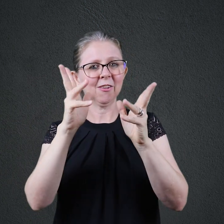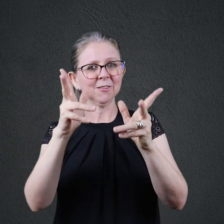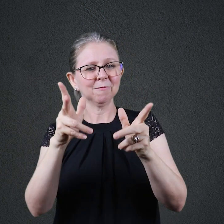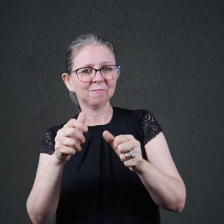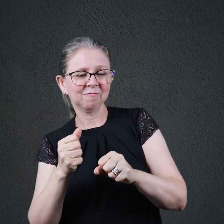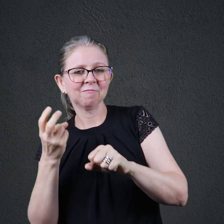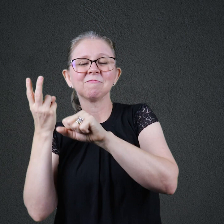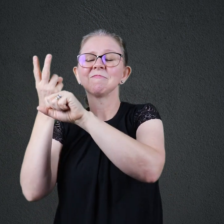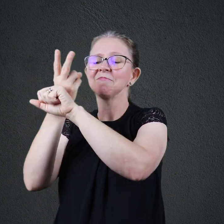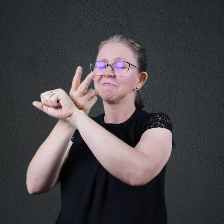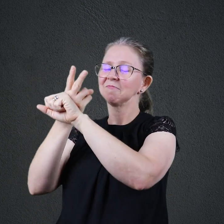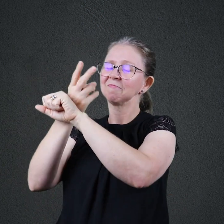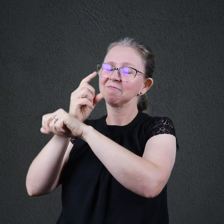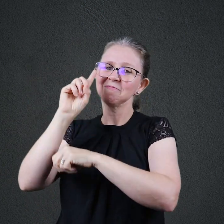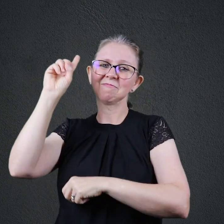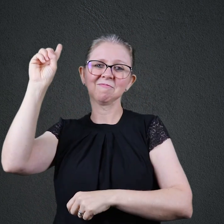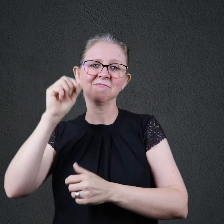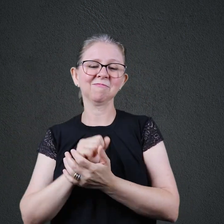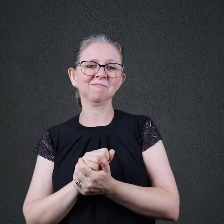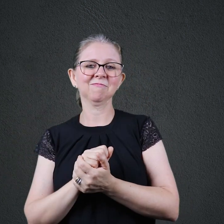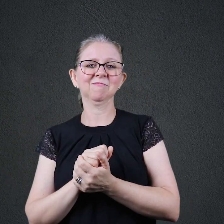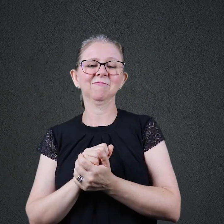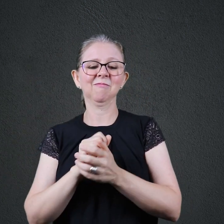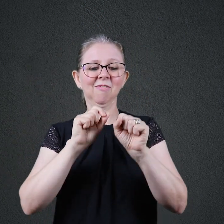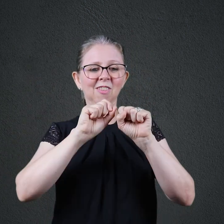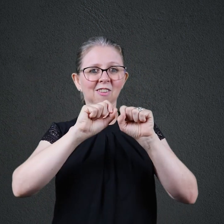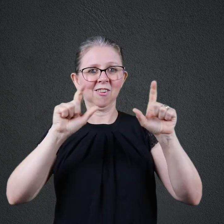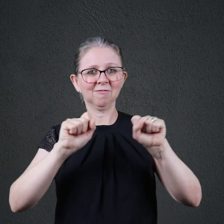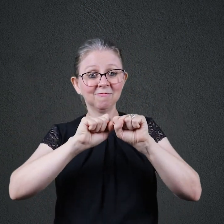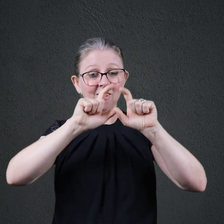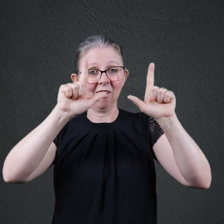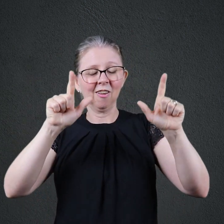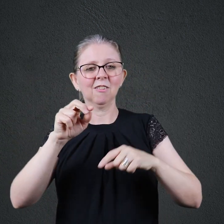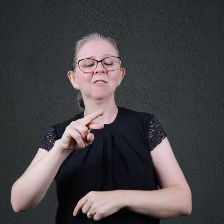que buscam a Deus. Acesse transmundial.org.br